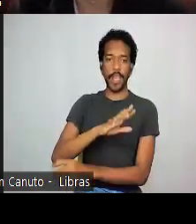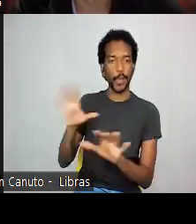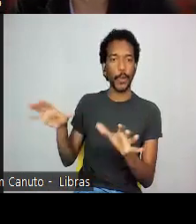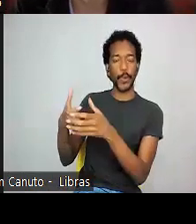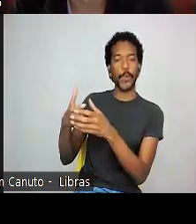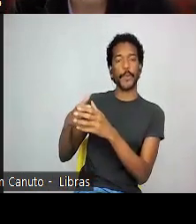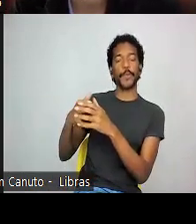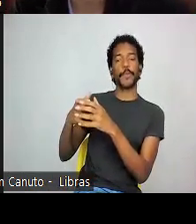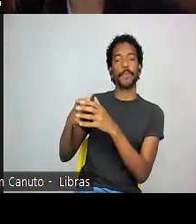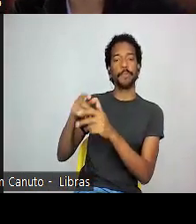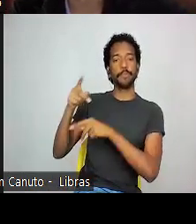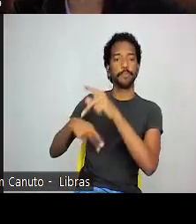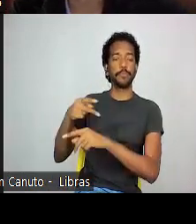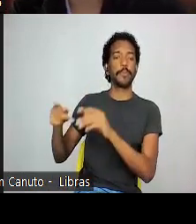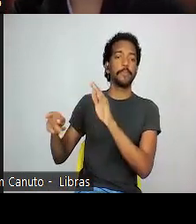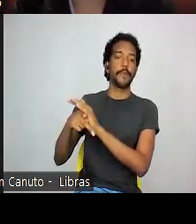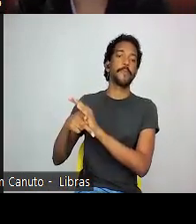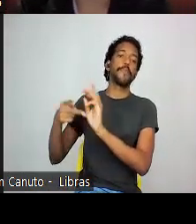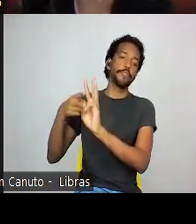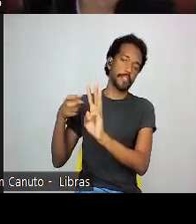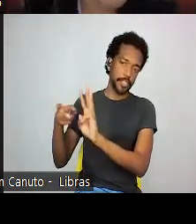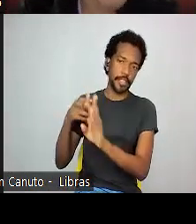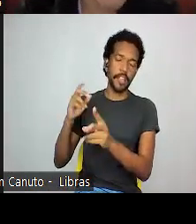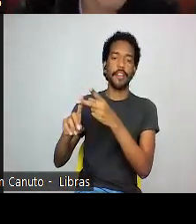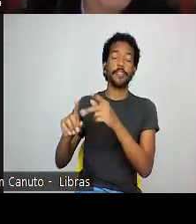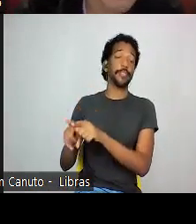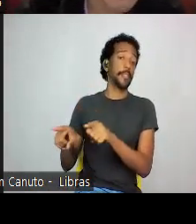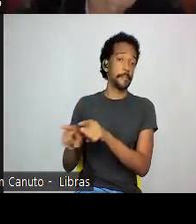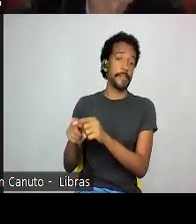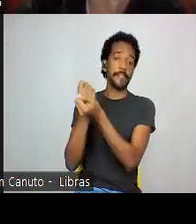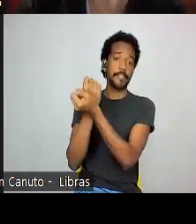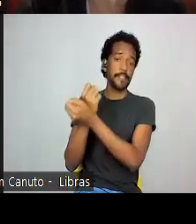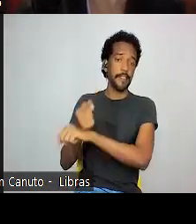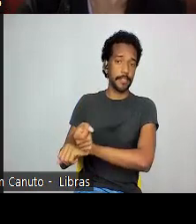populações originárias dos escravizados africanos.